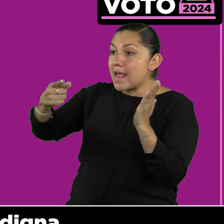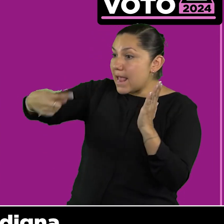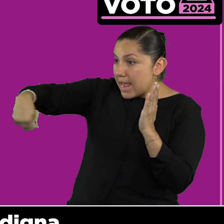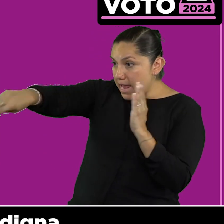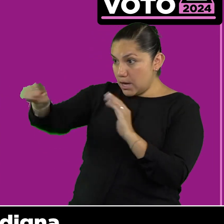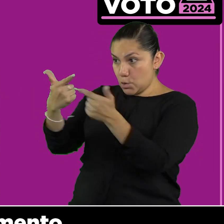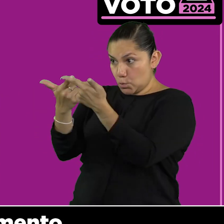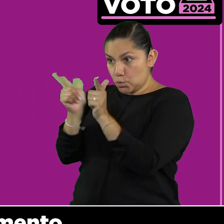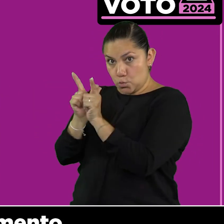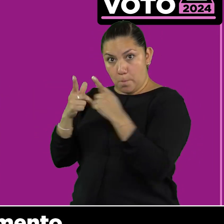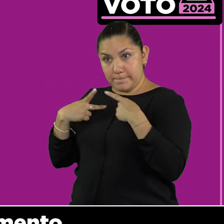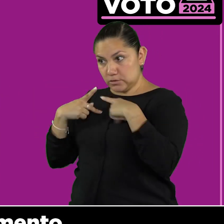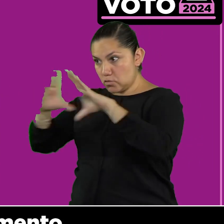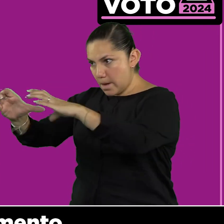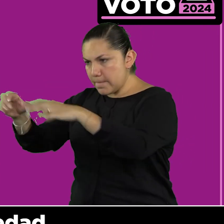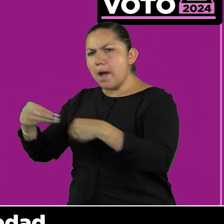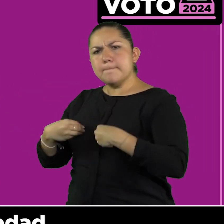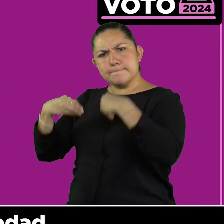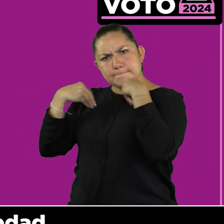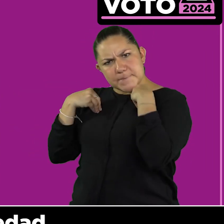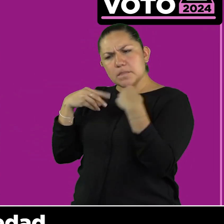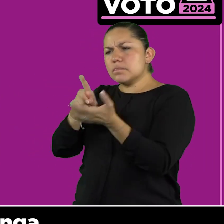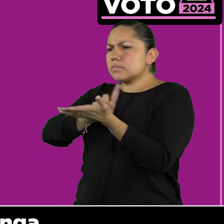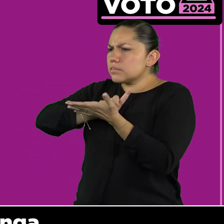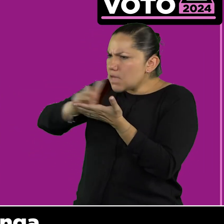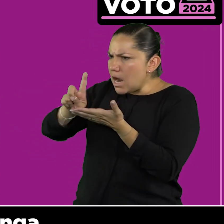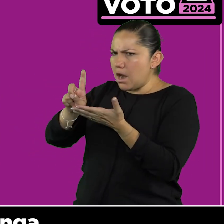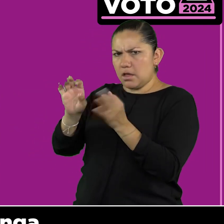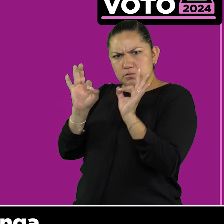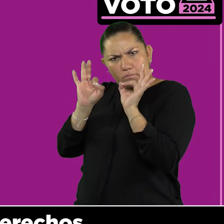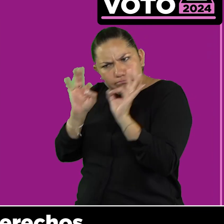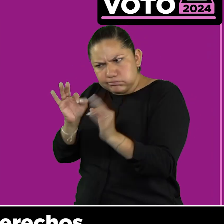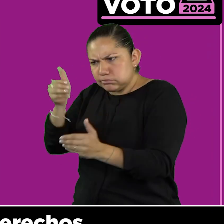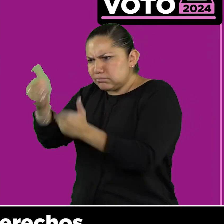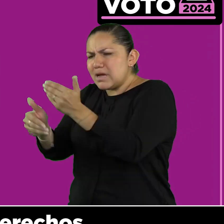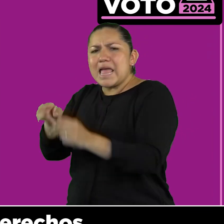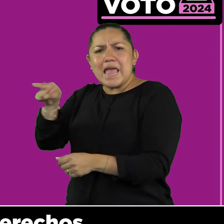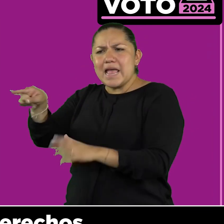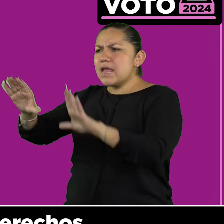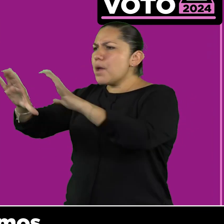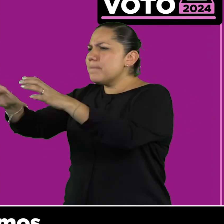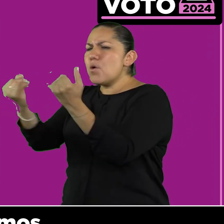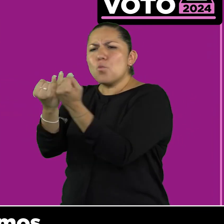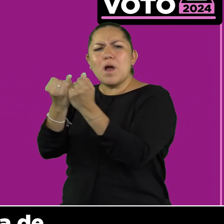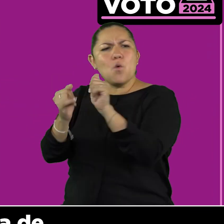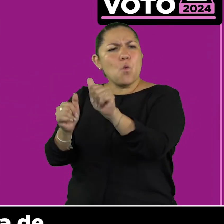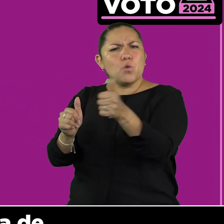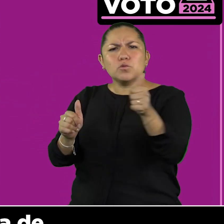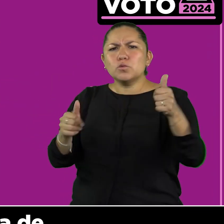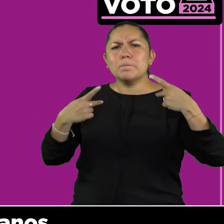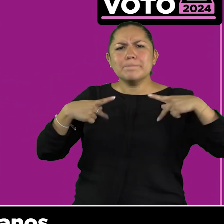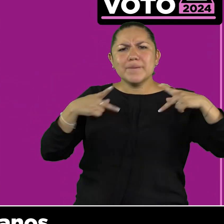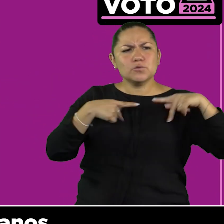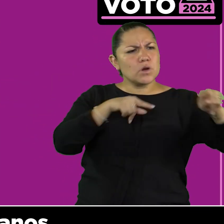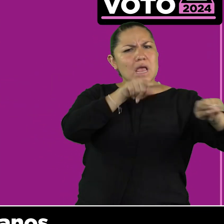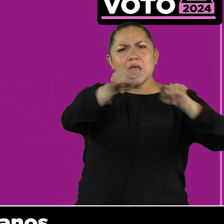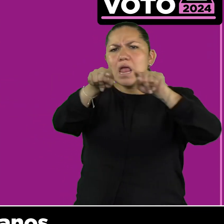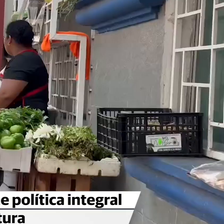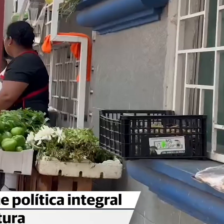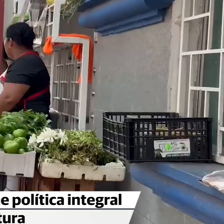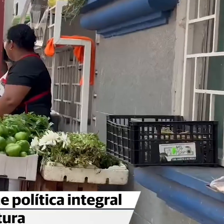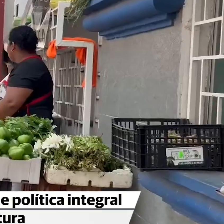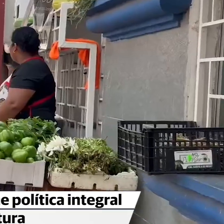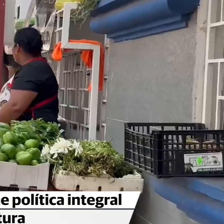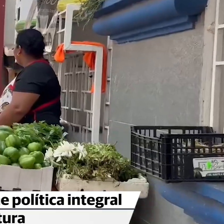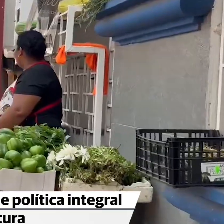vida digna de ese segmento de la sociedad, donde tenga los mismos derechos que tenemos cualquiera de los ciudadanos.